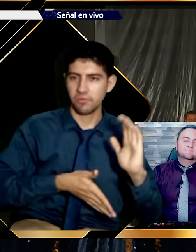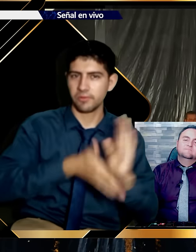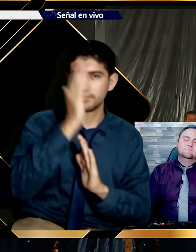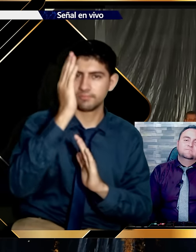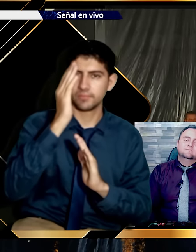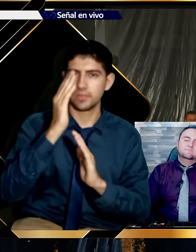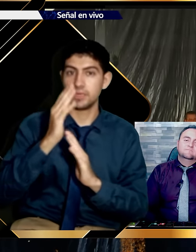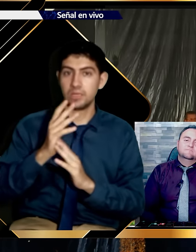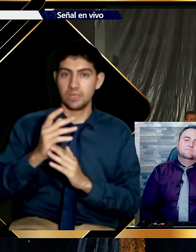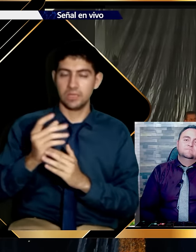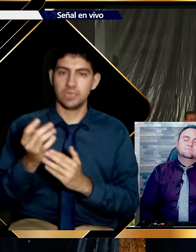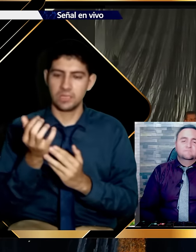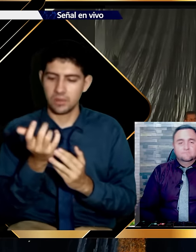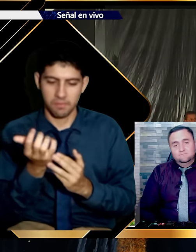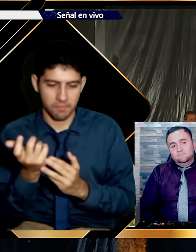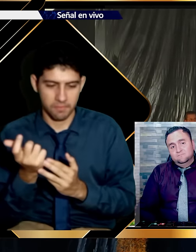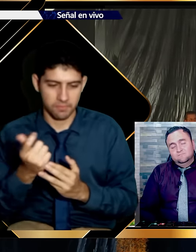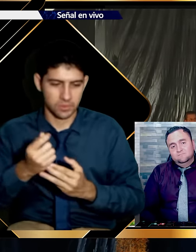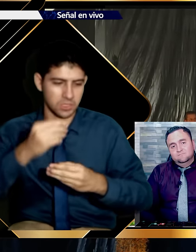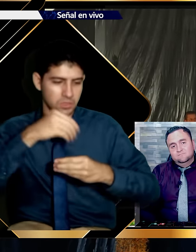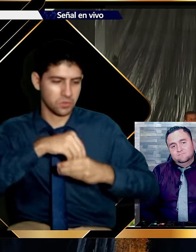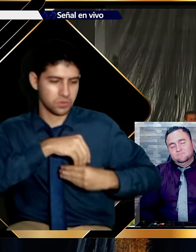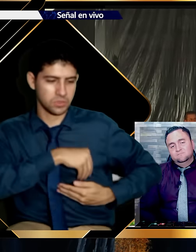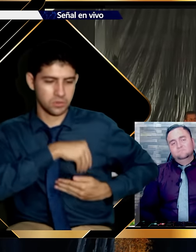Y unas miserables monedas lo acompañan.